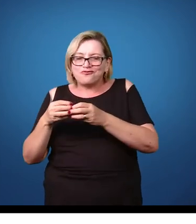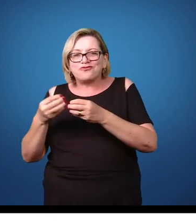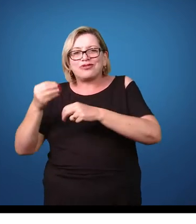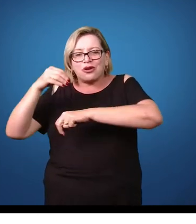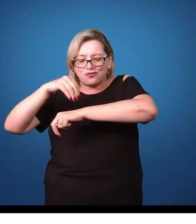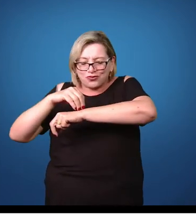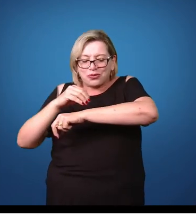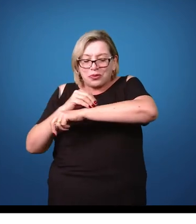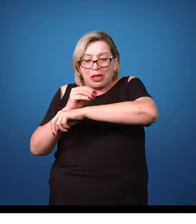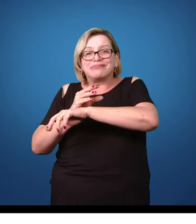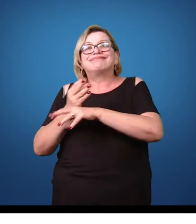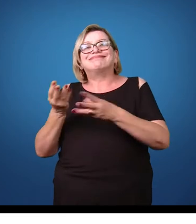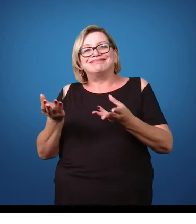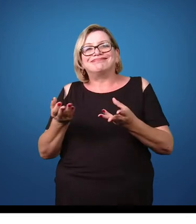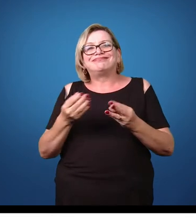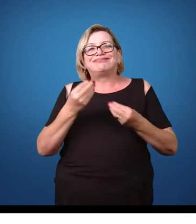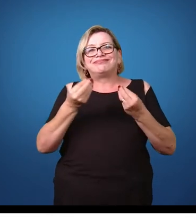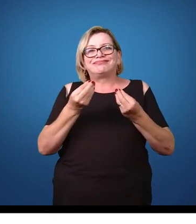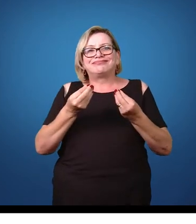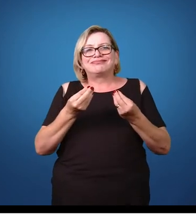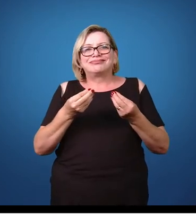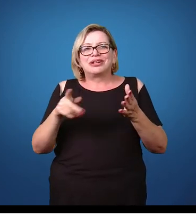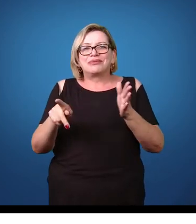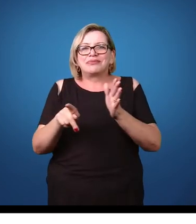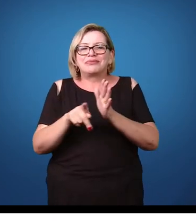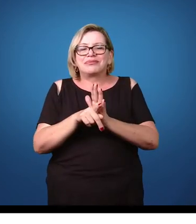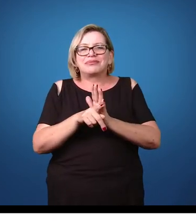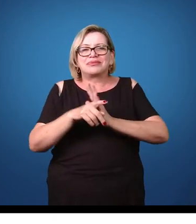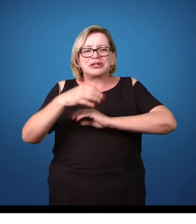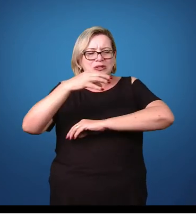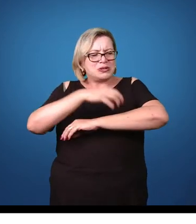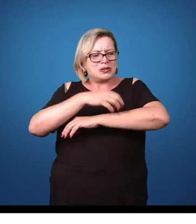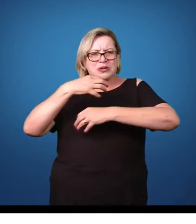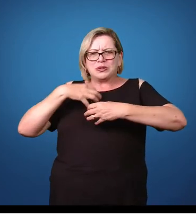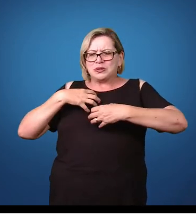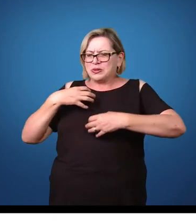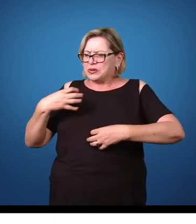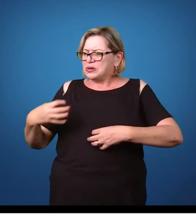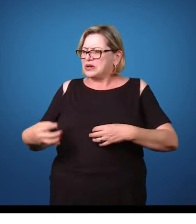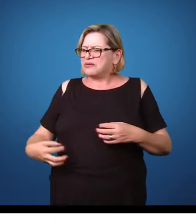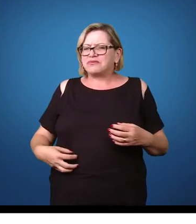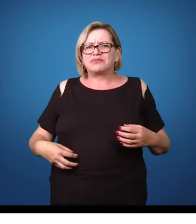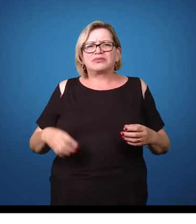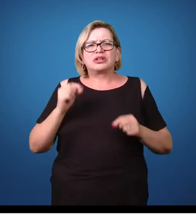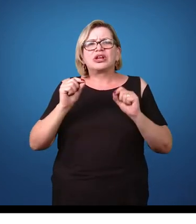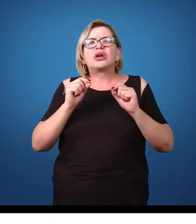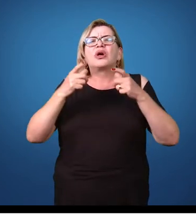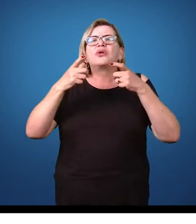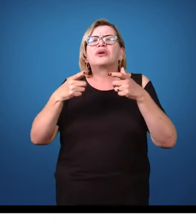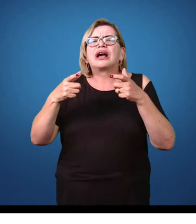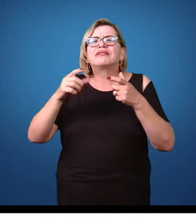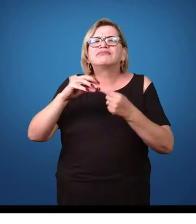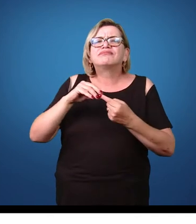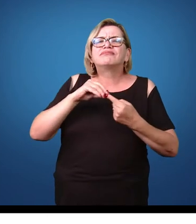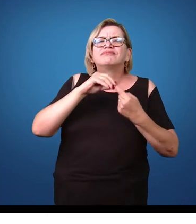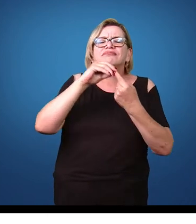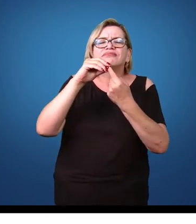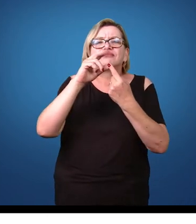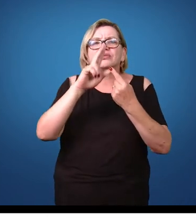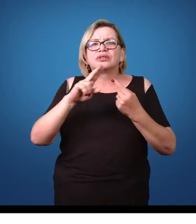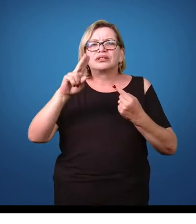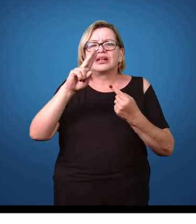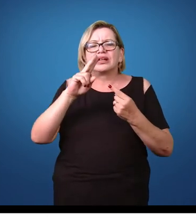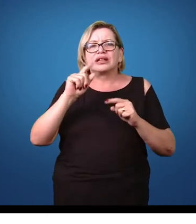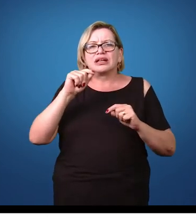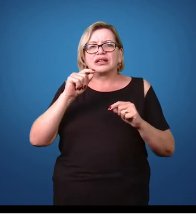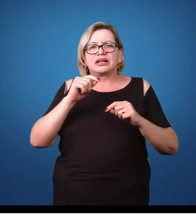ovo depositar os seus ovos em algumas regiões do corpo do hospedeiro. As principais regiões do corpo